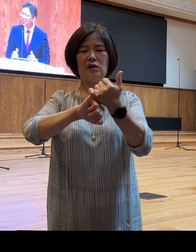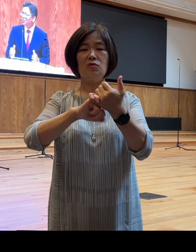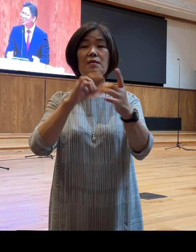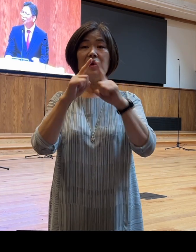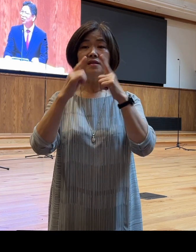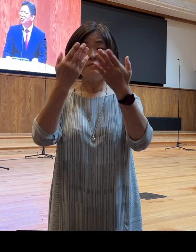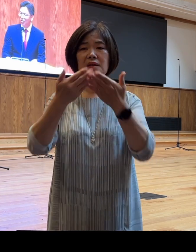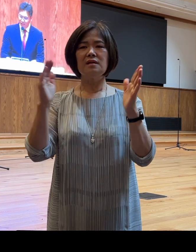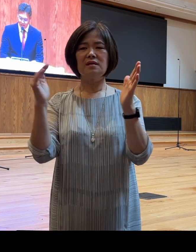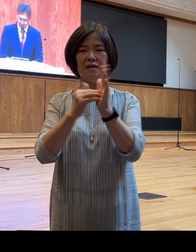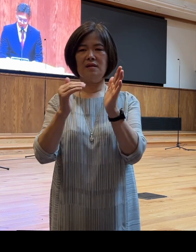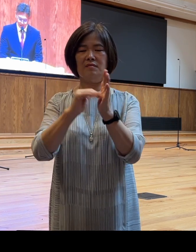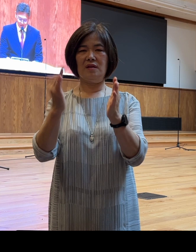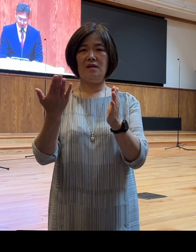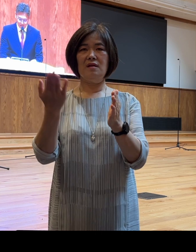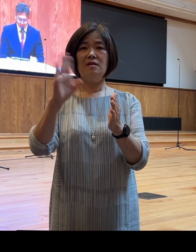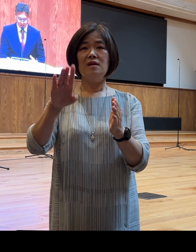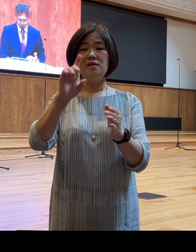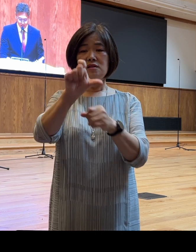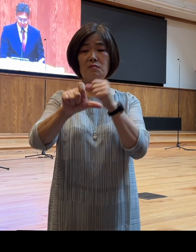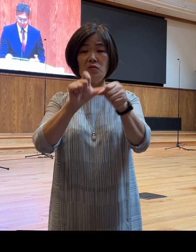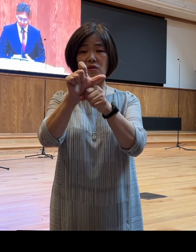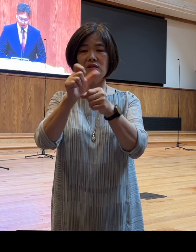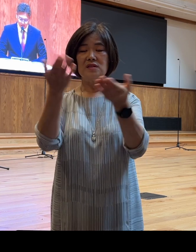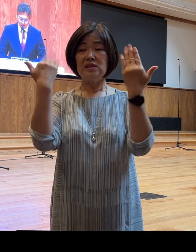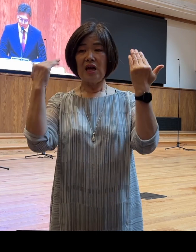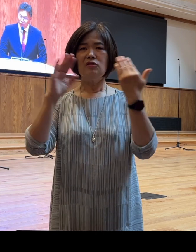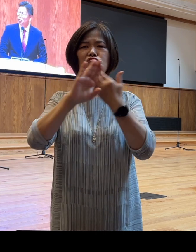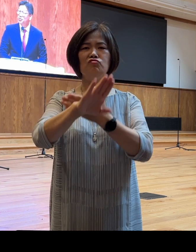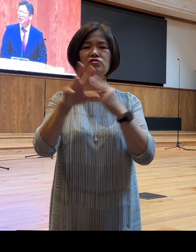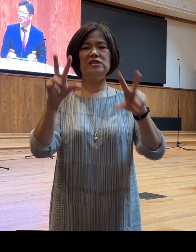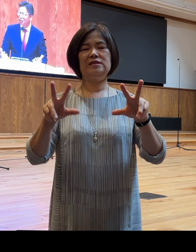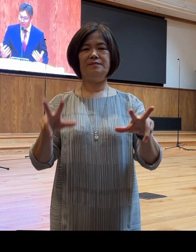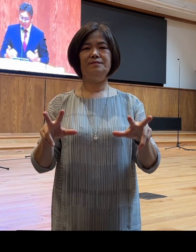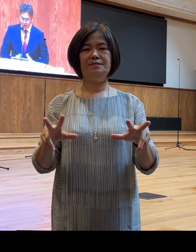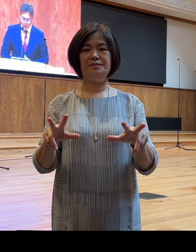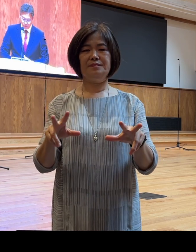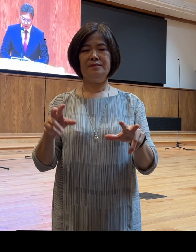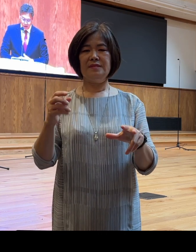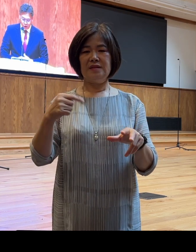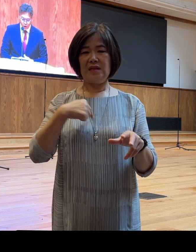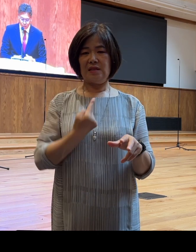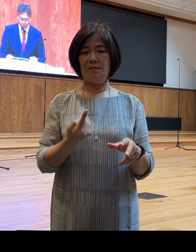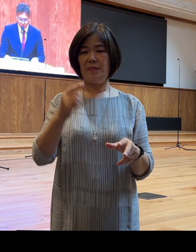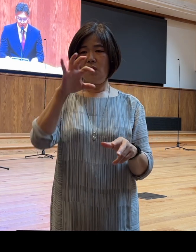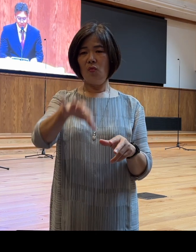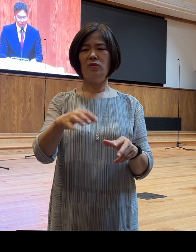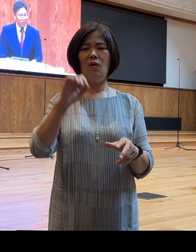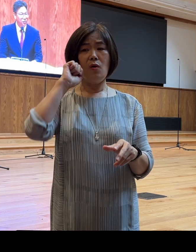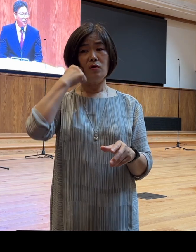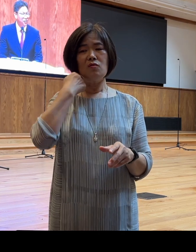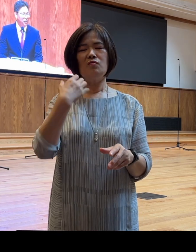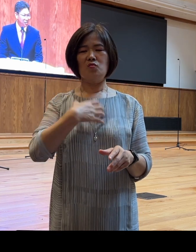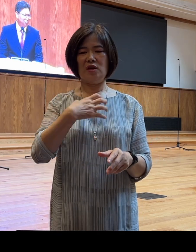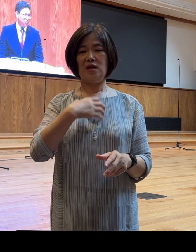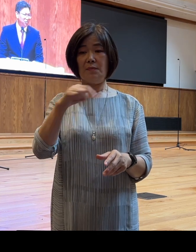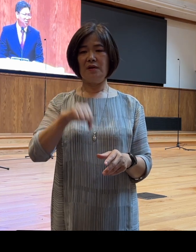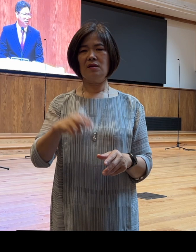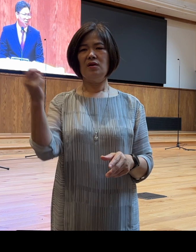15년이 지난 지금 그녀는 자신 앞에 닥쳐온 어려움과 위기 앞에서 다시 한 번 더 길을 잃고